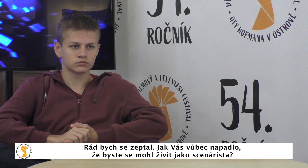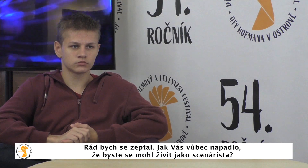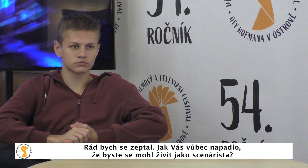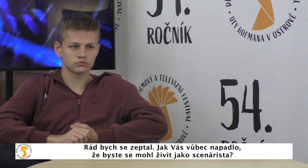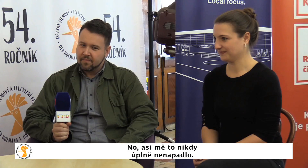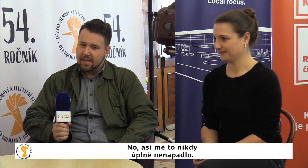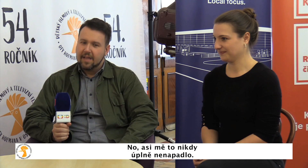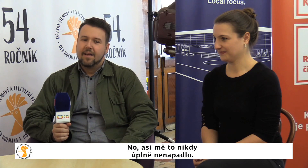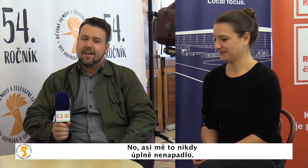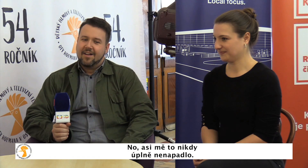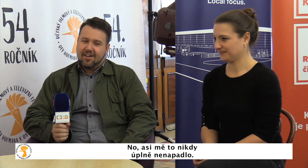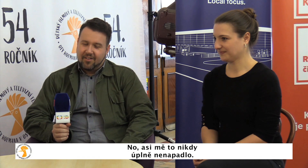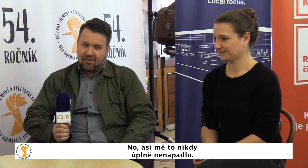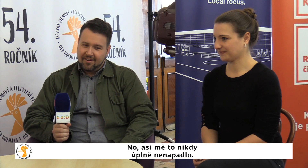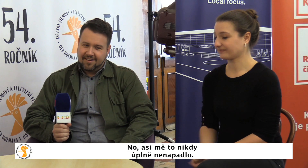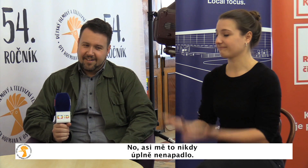scénárista?